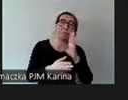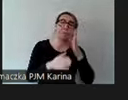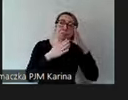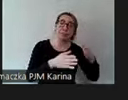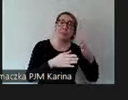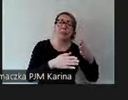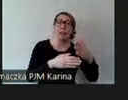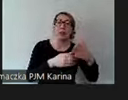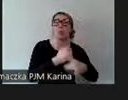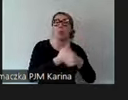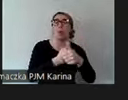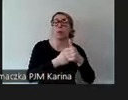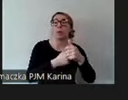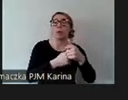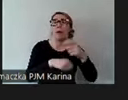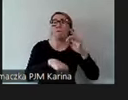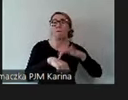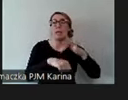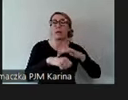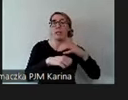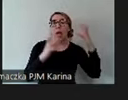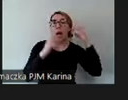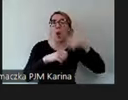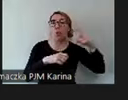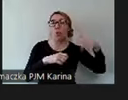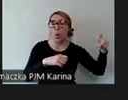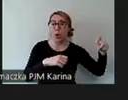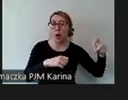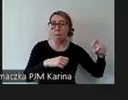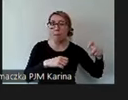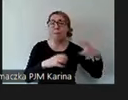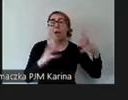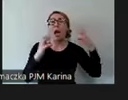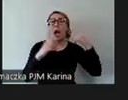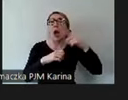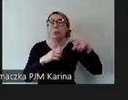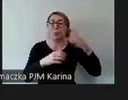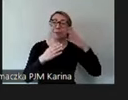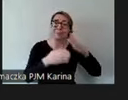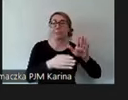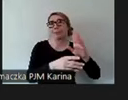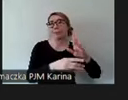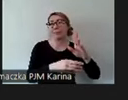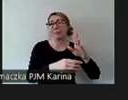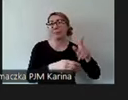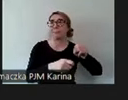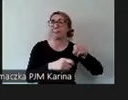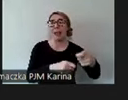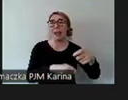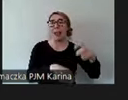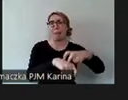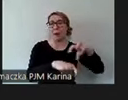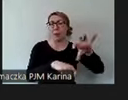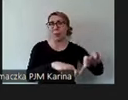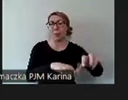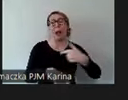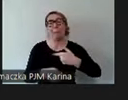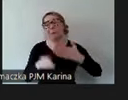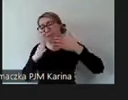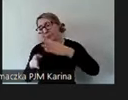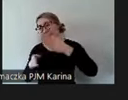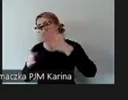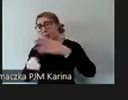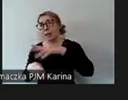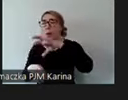poprzez wynik audiogramu. Audiogram oczywiście definiuje medycznie, ale my definiujemy ludzi poprzez język. I teraz